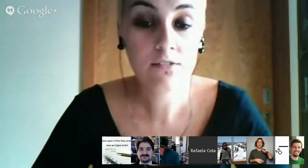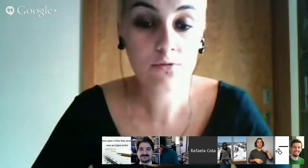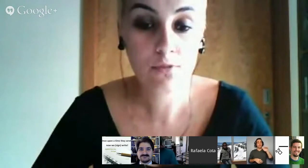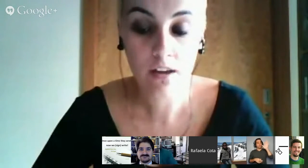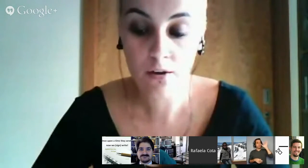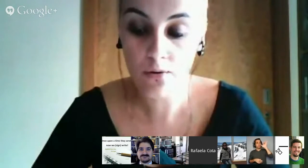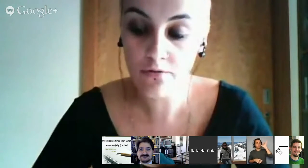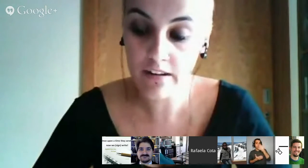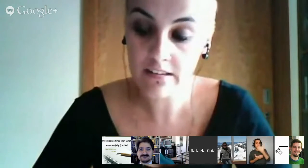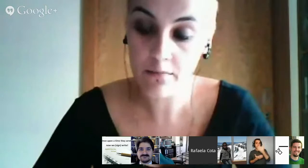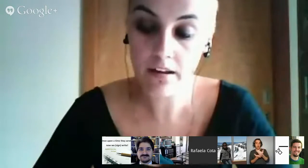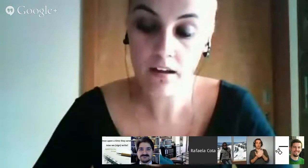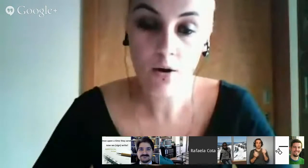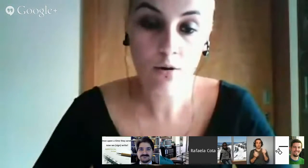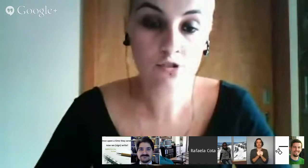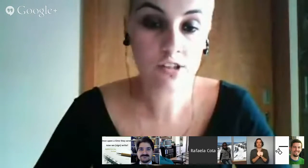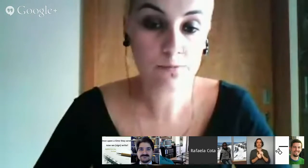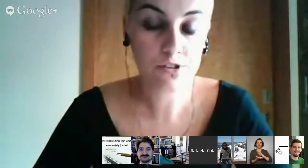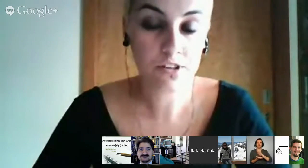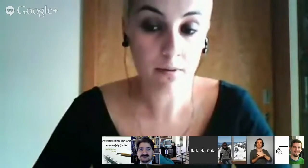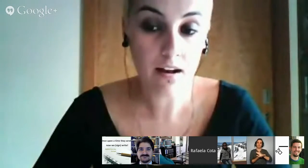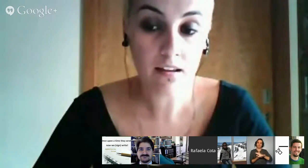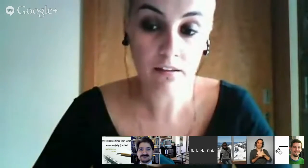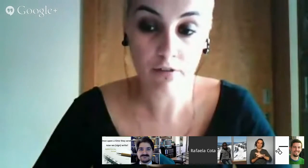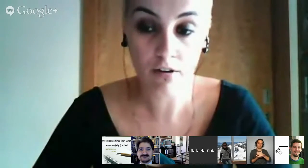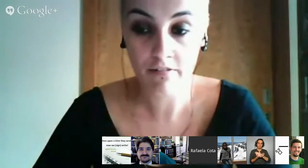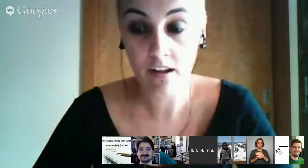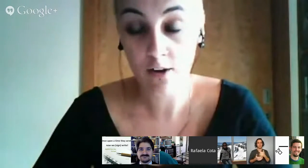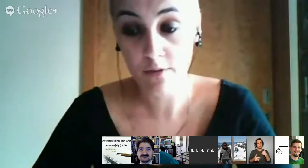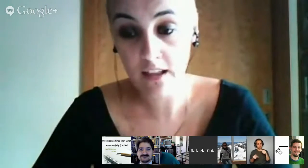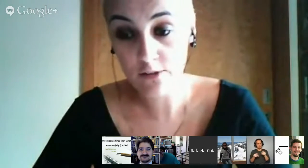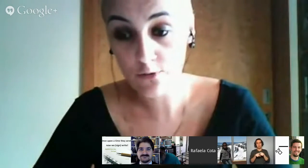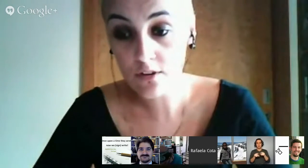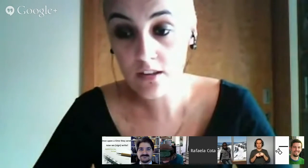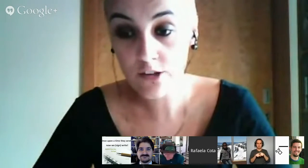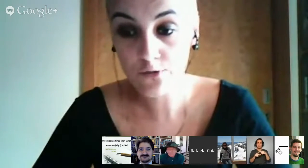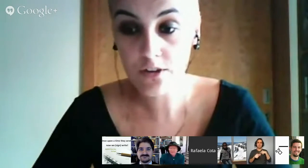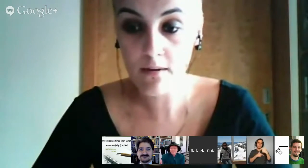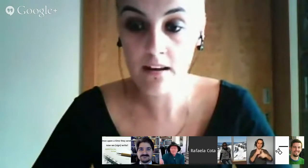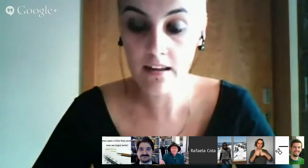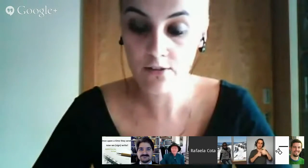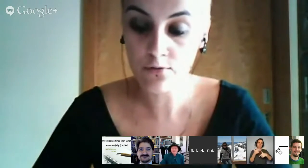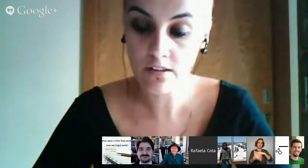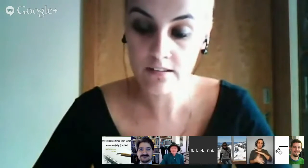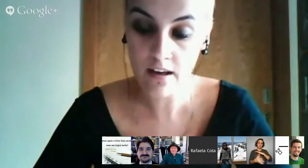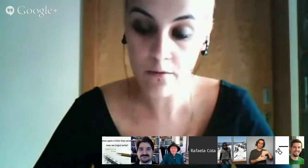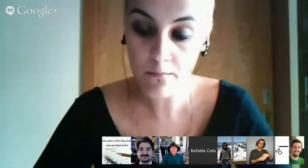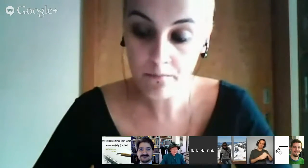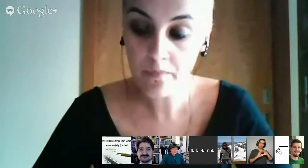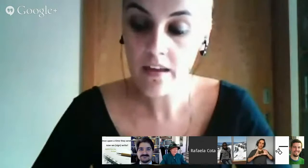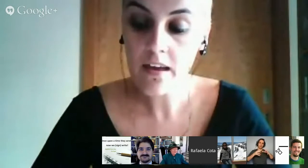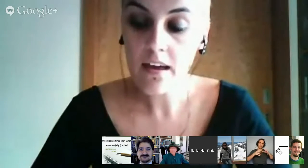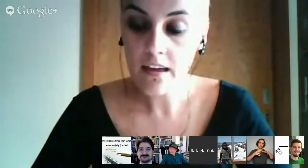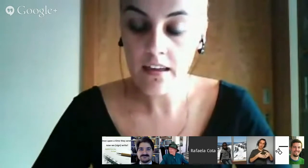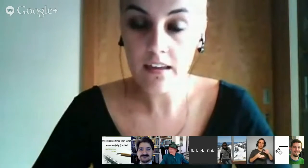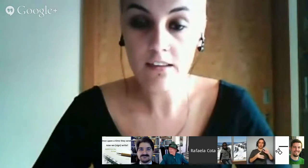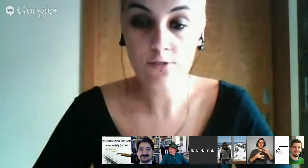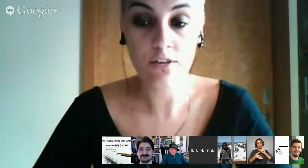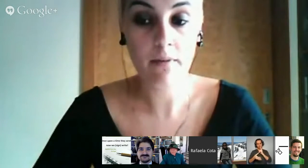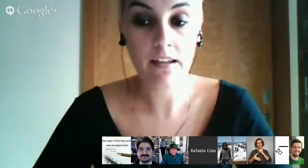disso, eu faço também outros tipos de trabalho que envolvem a comunidade surda, desde o trabalho em associação, e sou também